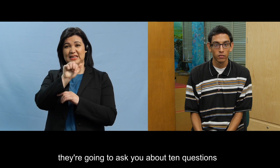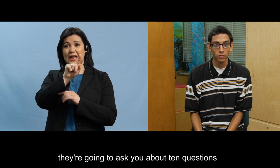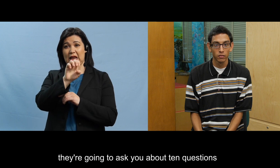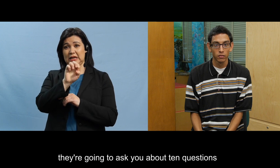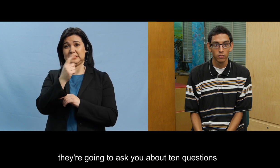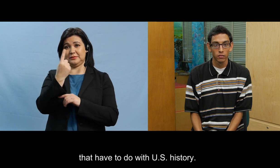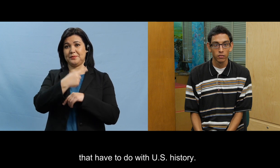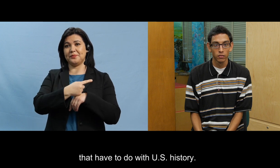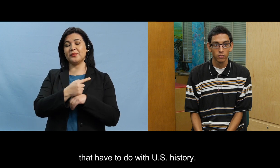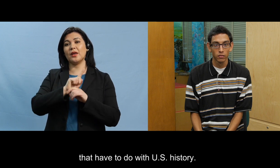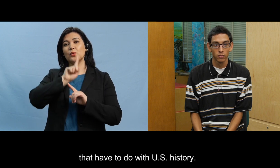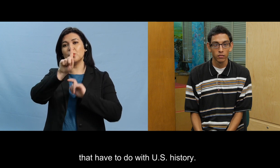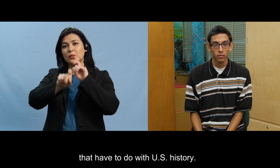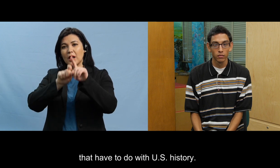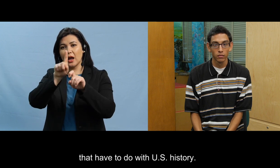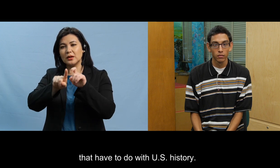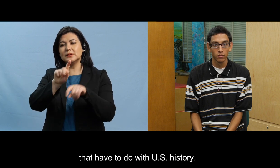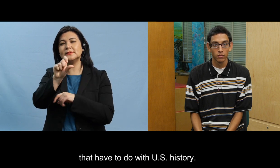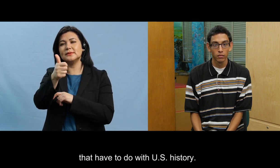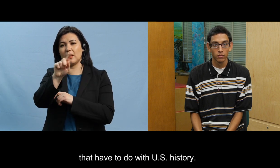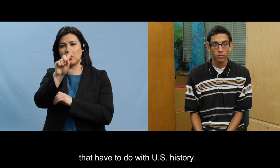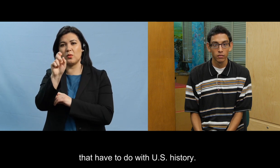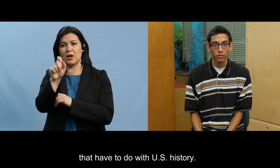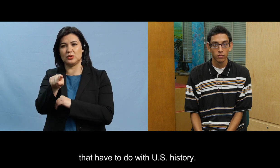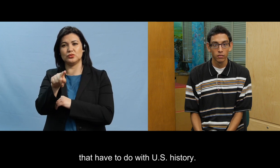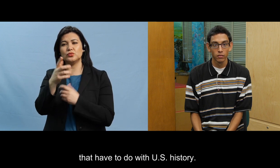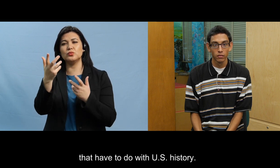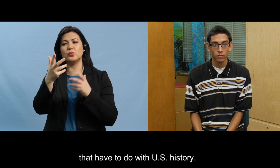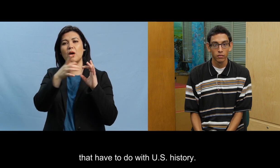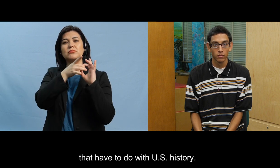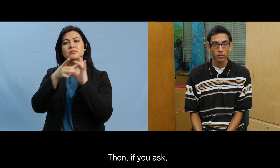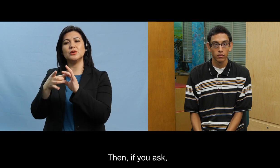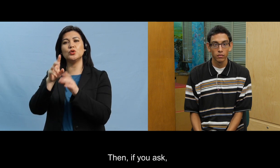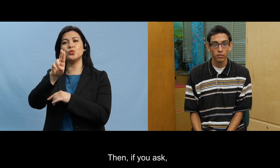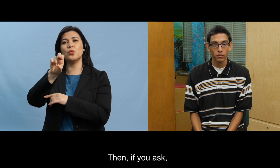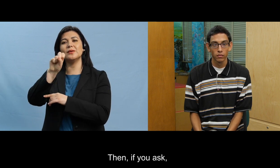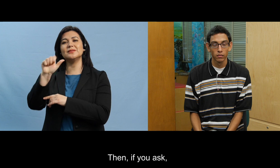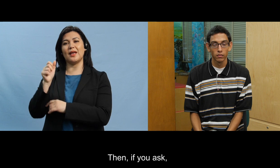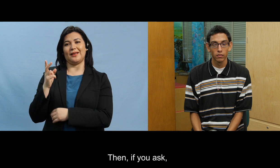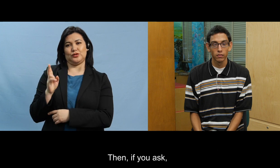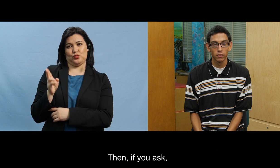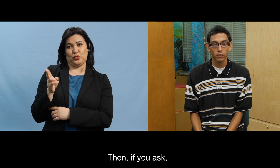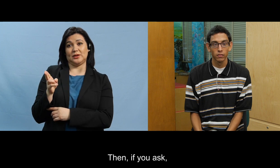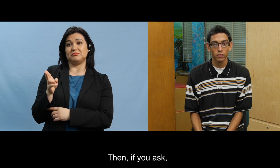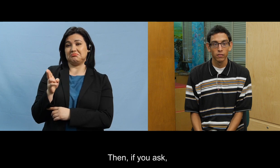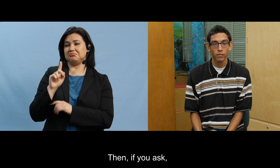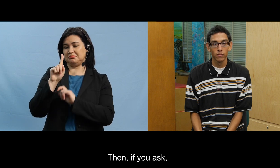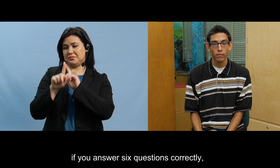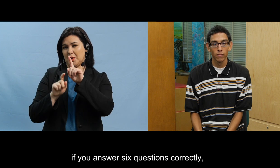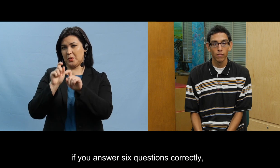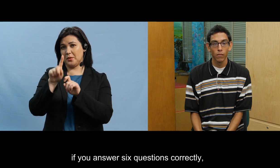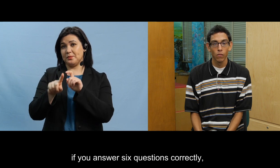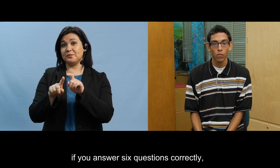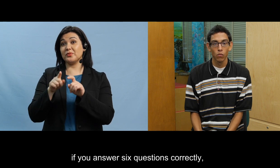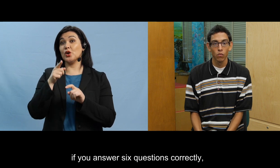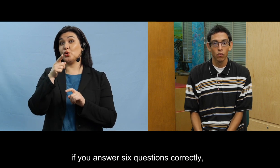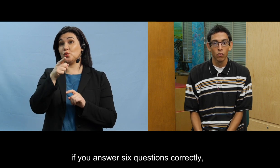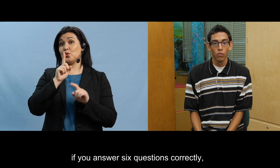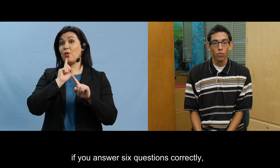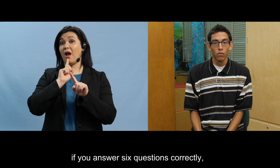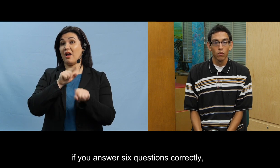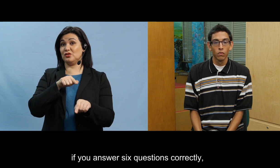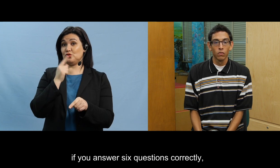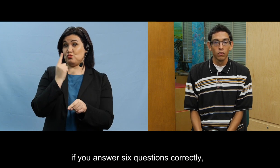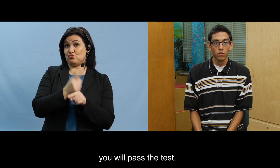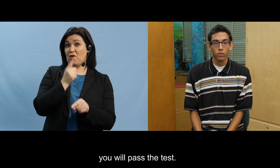10 preguntas esto tiene que ver con la historia de los eeuu entonces si tú preguntas y tú contestas correctamente